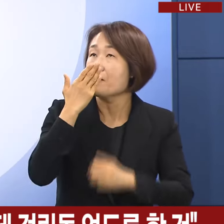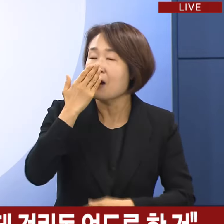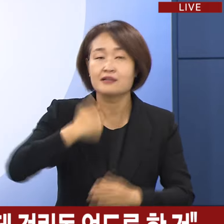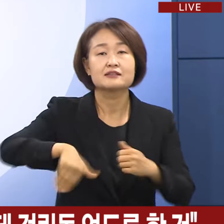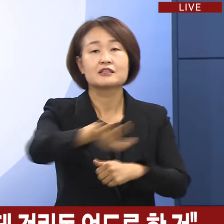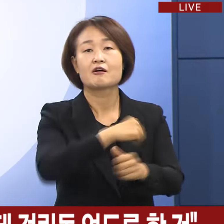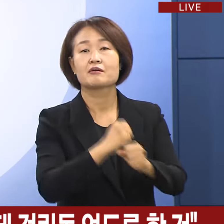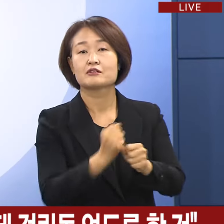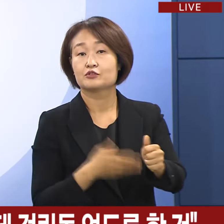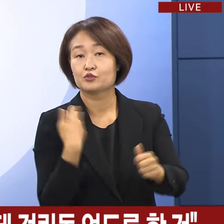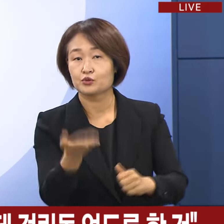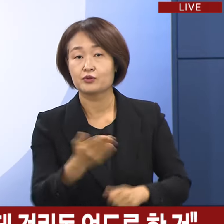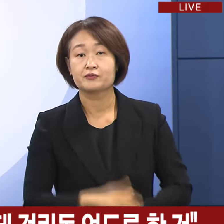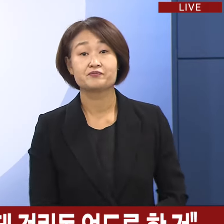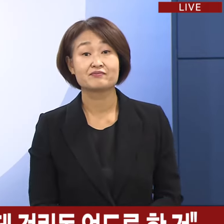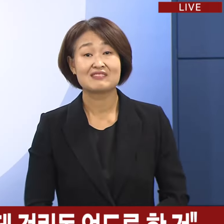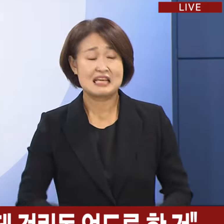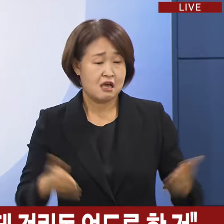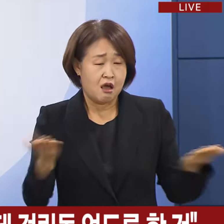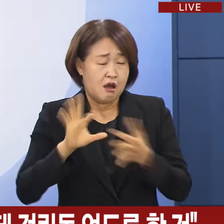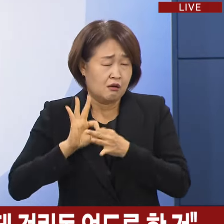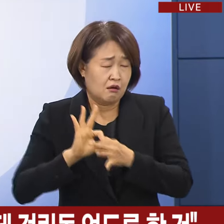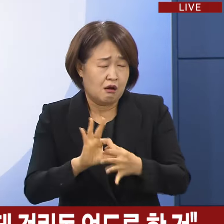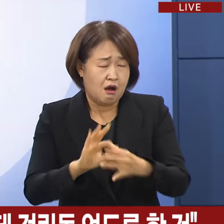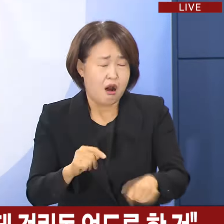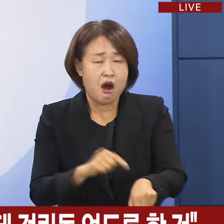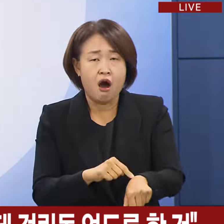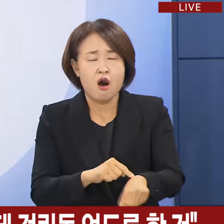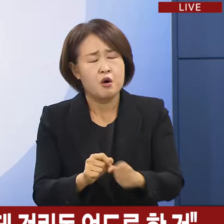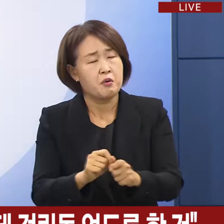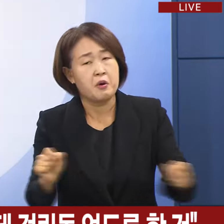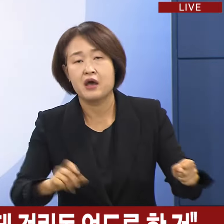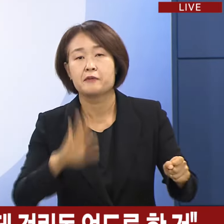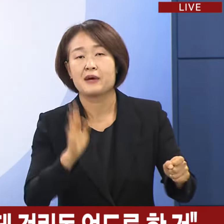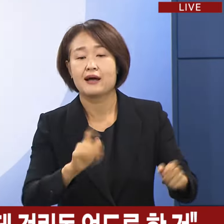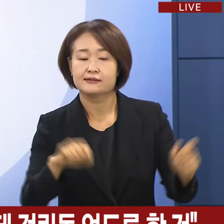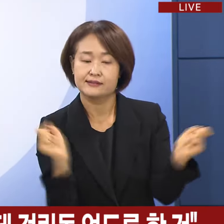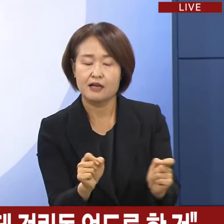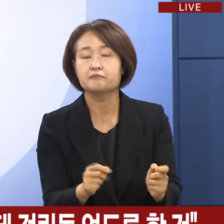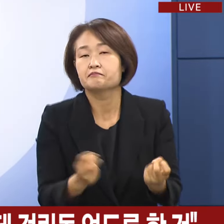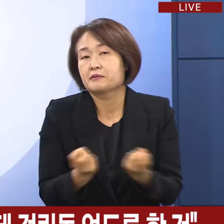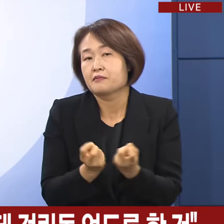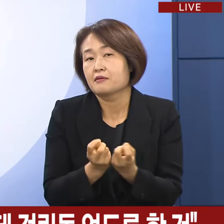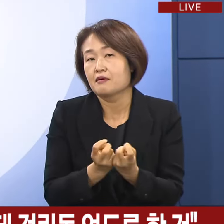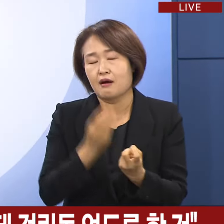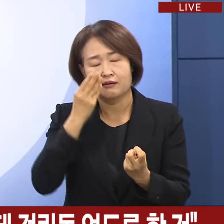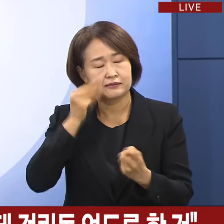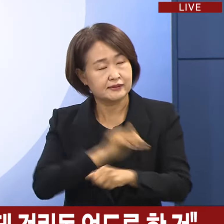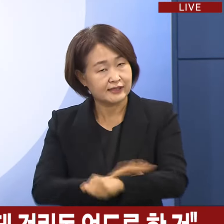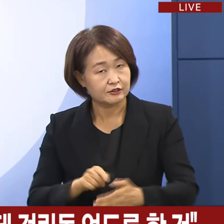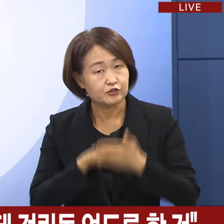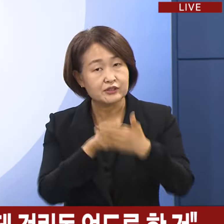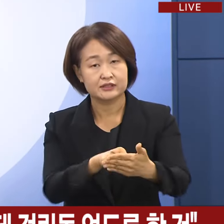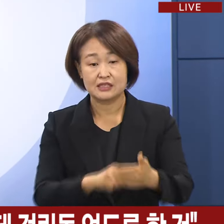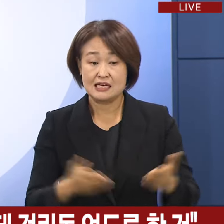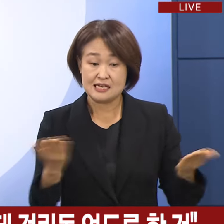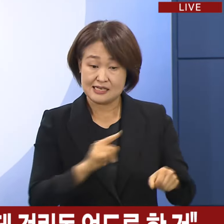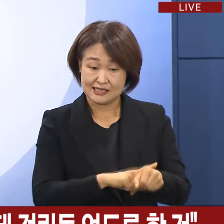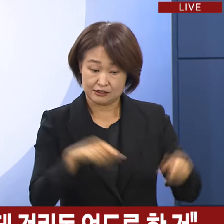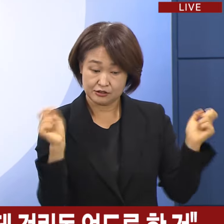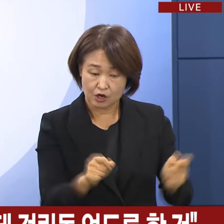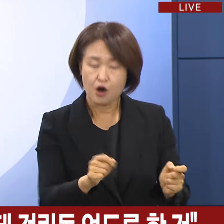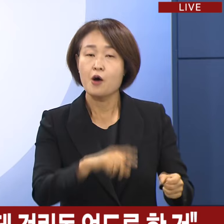하겠습니다. 연속 근무 시간 단축 시범 사업을 차질 없이 추진하고 근로 시간